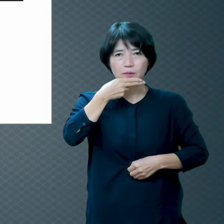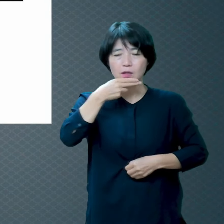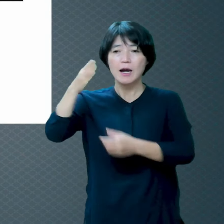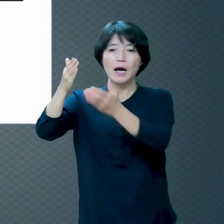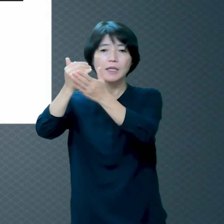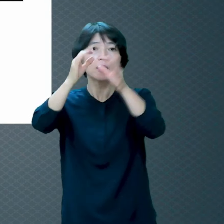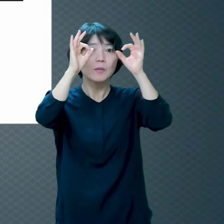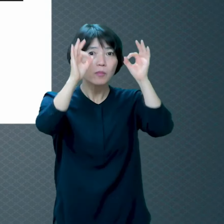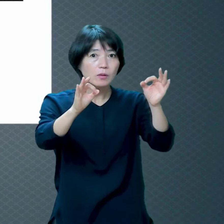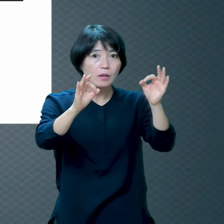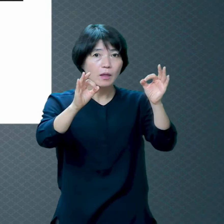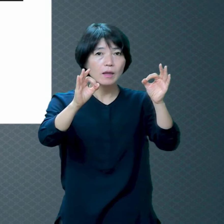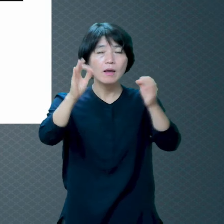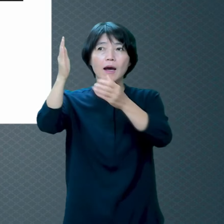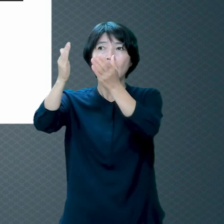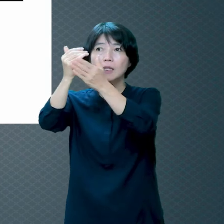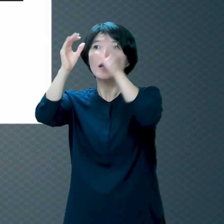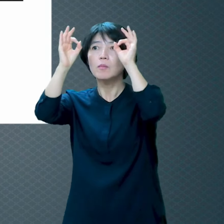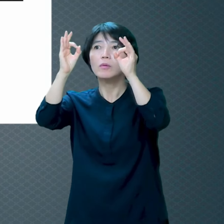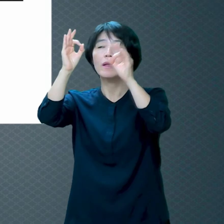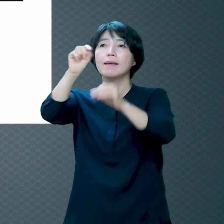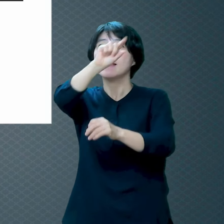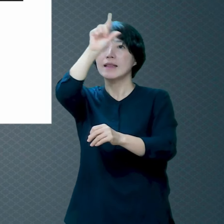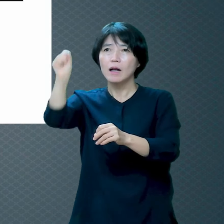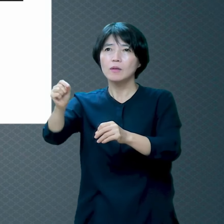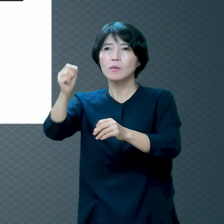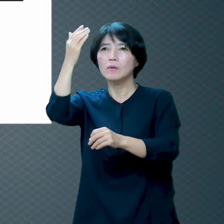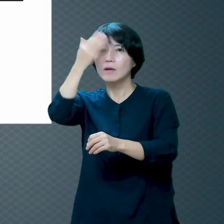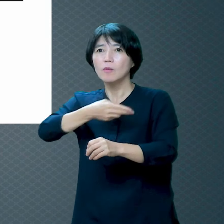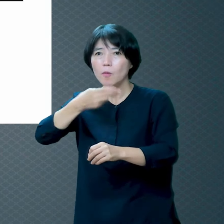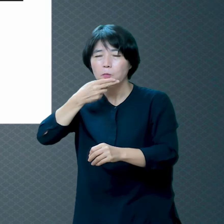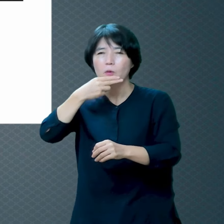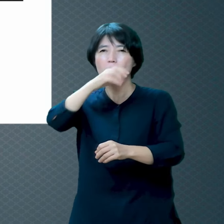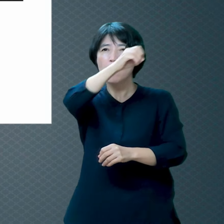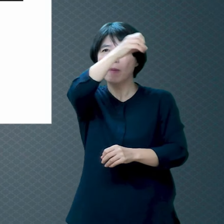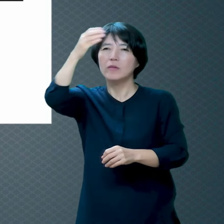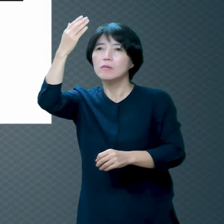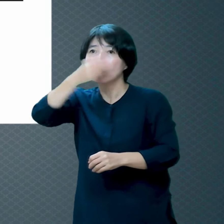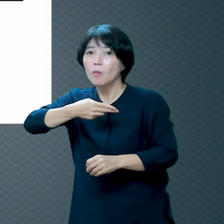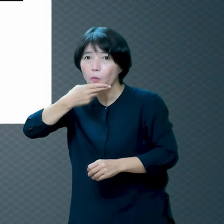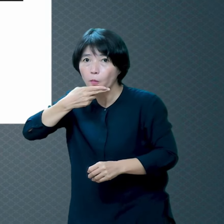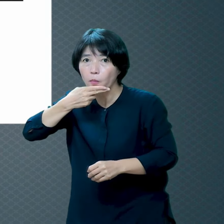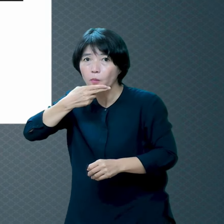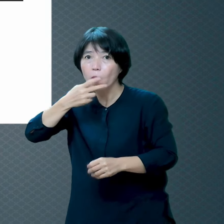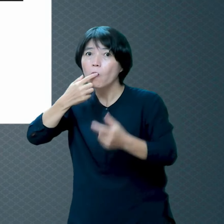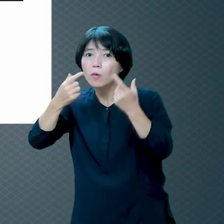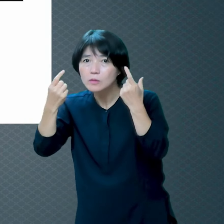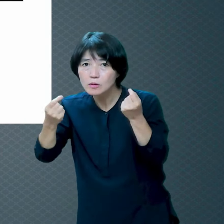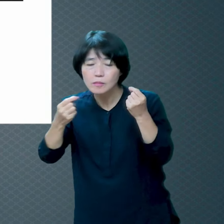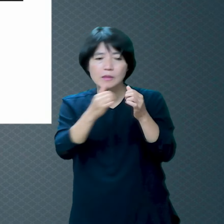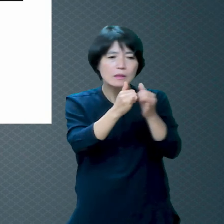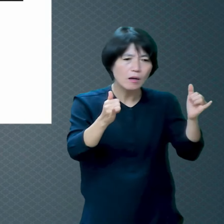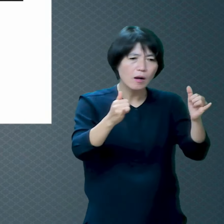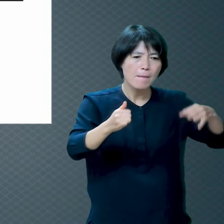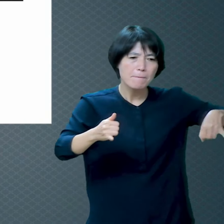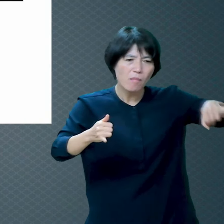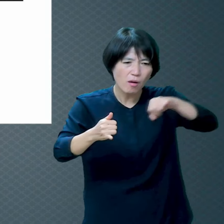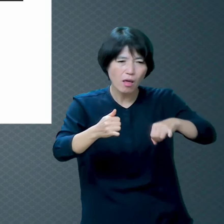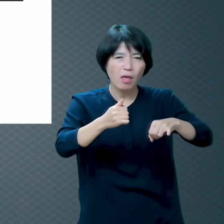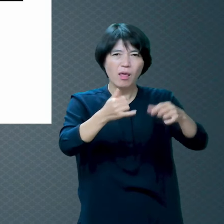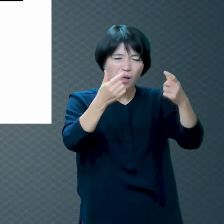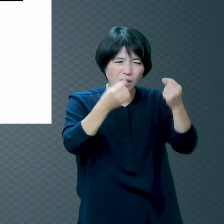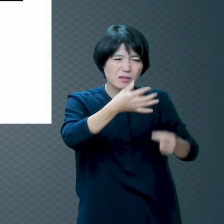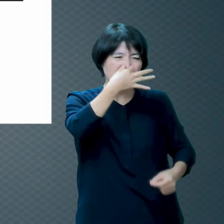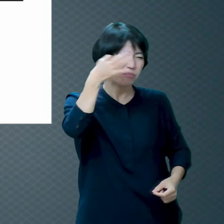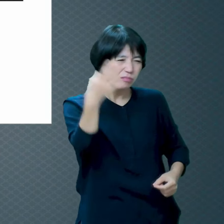다리라도 명랑치 못하고 별도 깨끗이 못하거든 하물며 벌레인 사람 부덕인 인생이랴 왜 이런